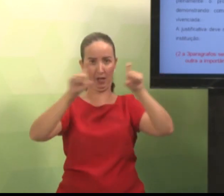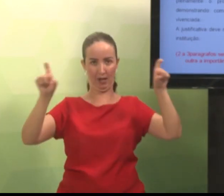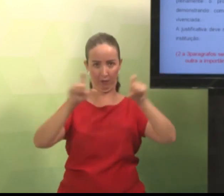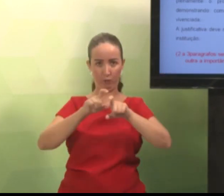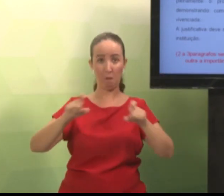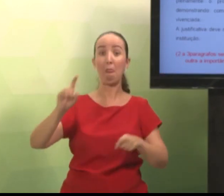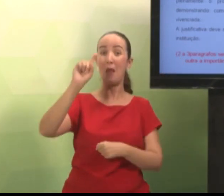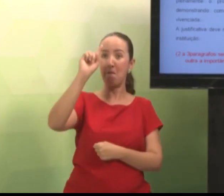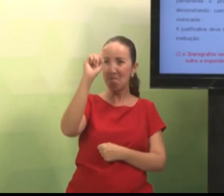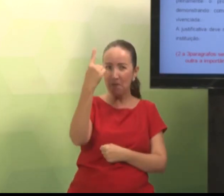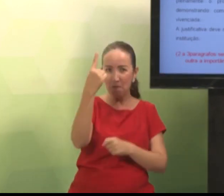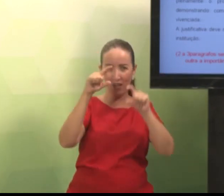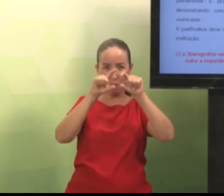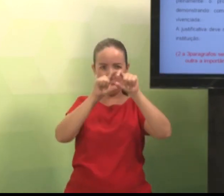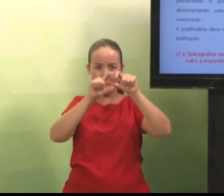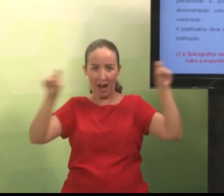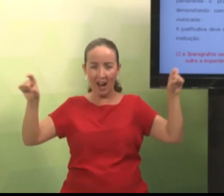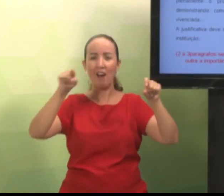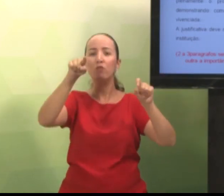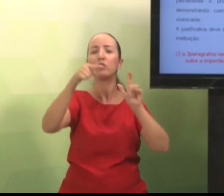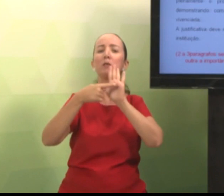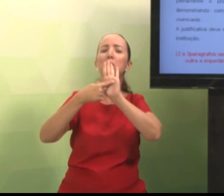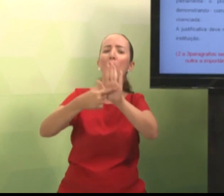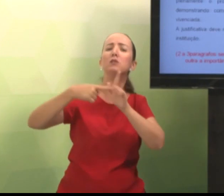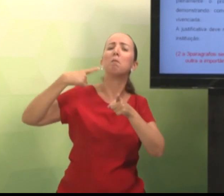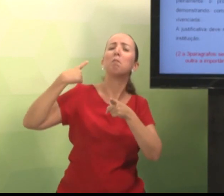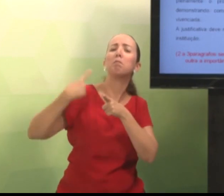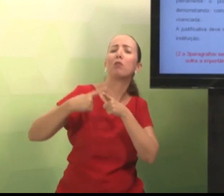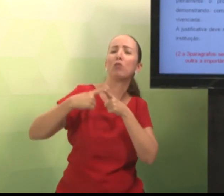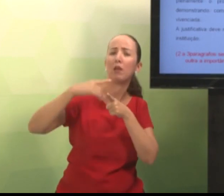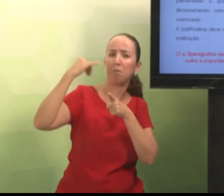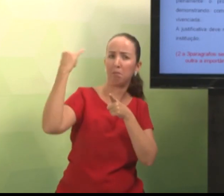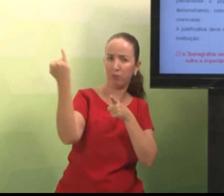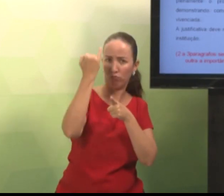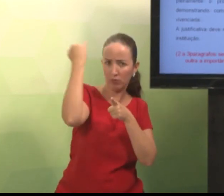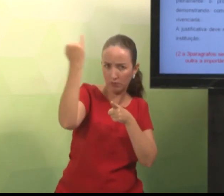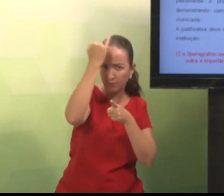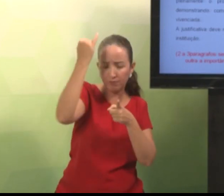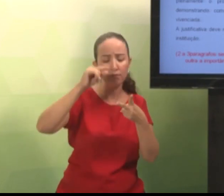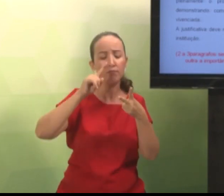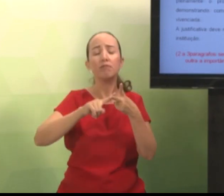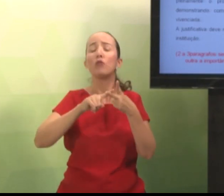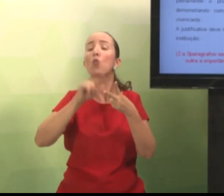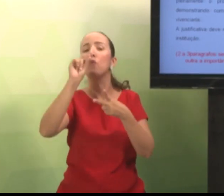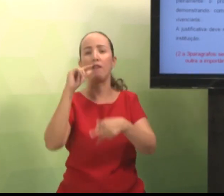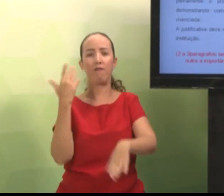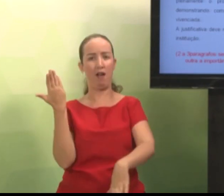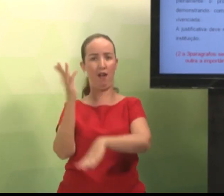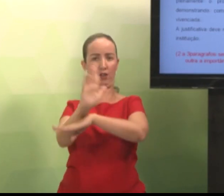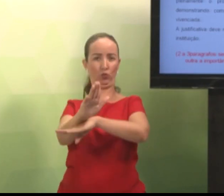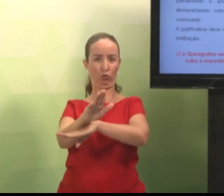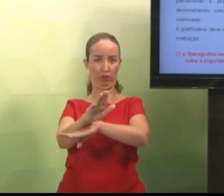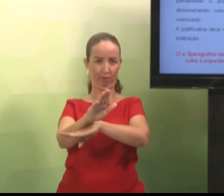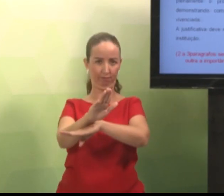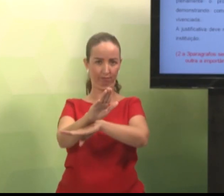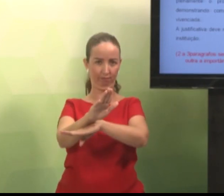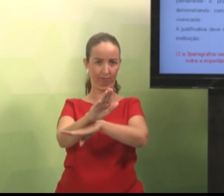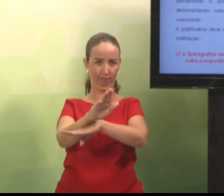Então, aqui você vai utilizar de dois a três parágrafos. Então, no primeiro parágrafo. Você vai falar aqui a importância.